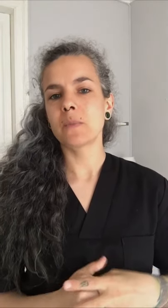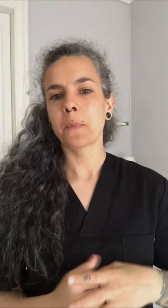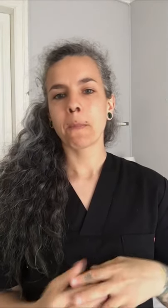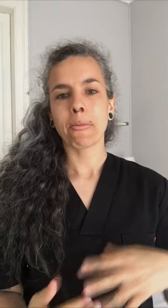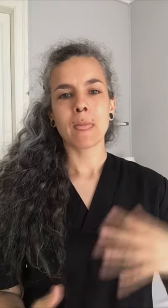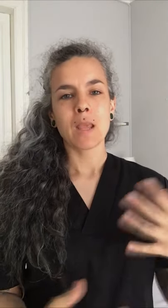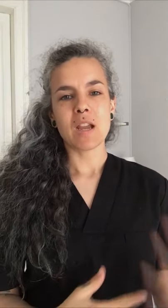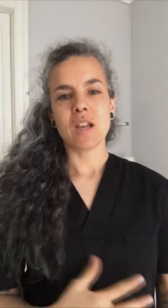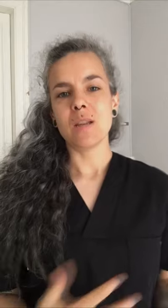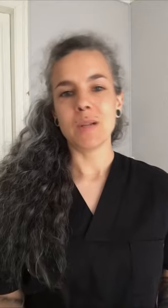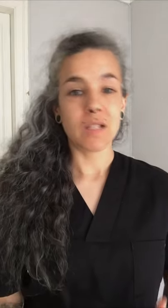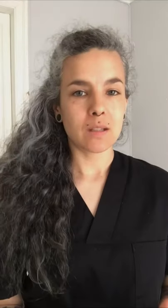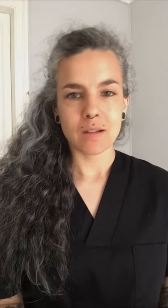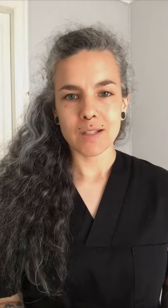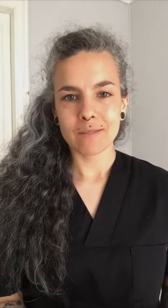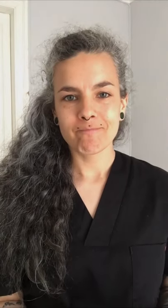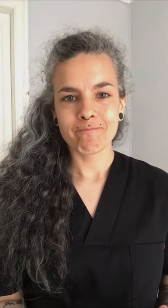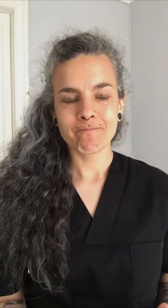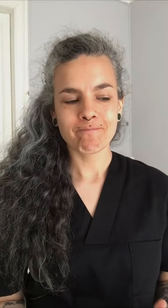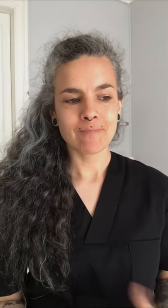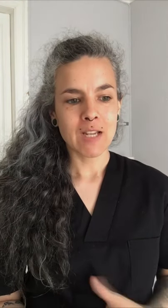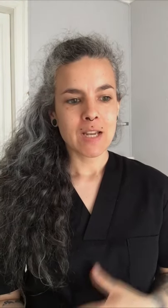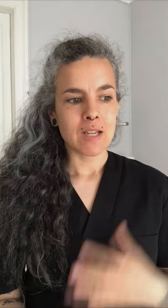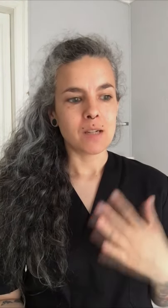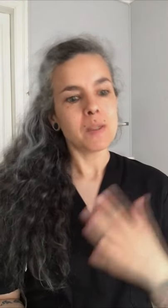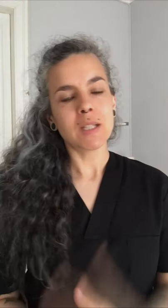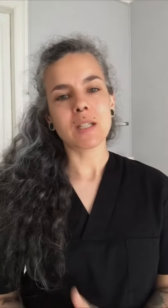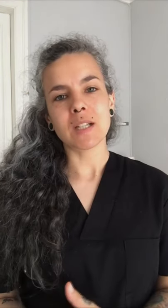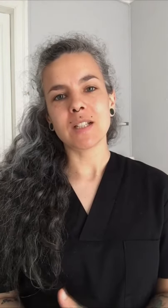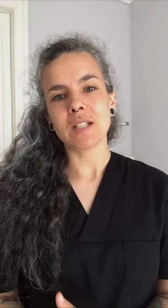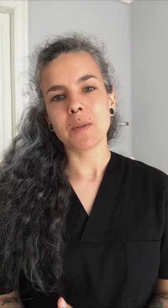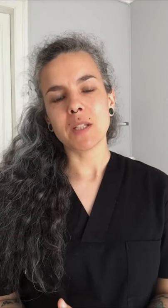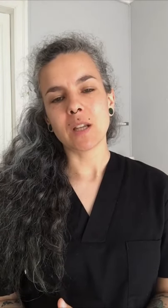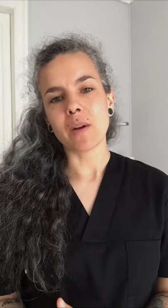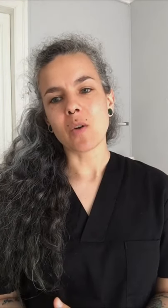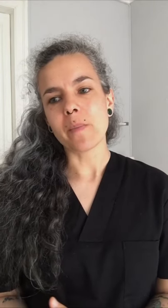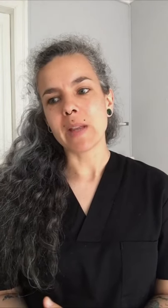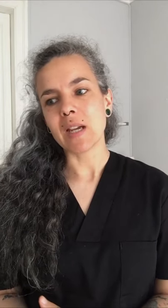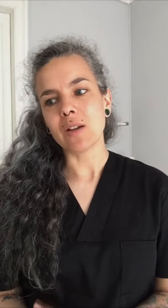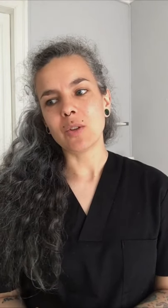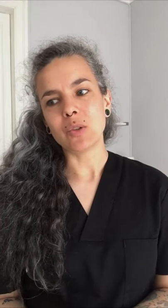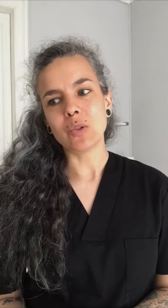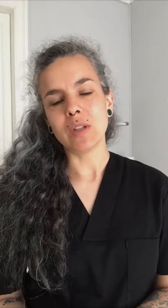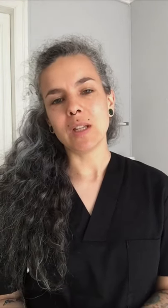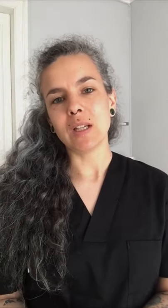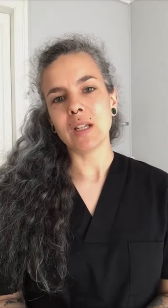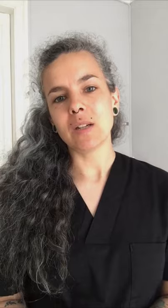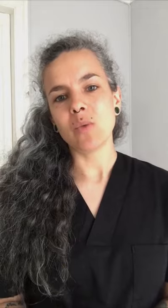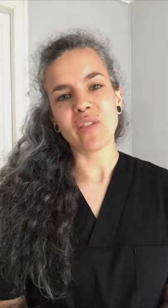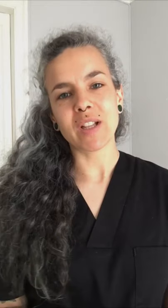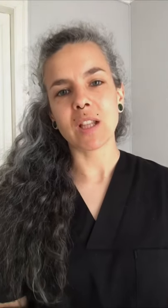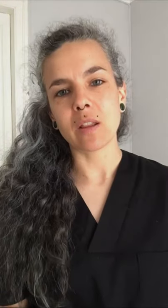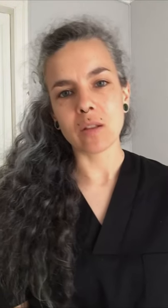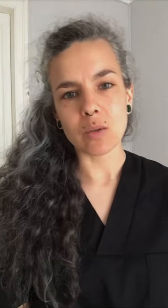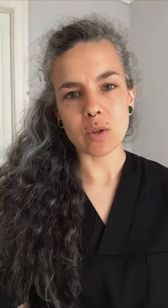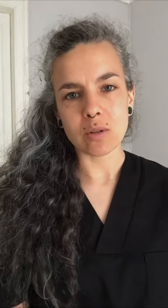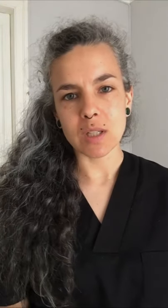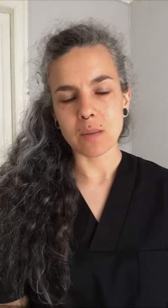el nivel de estrés. Y el nivel de estrés ya sabéis que va acompañado de una afectación de nuestro sistema